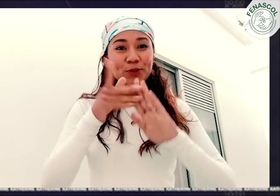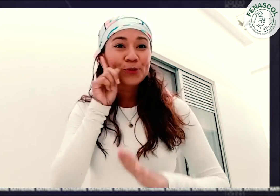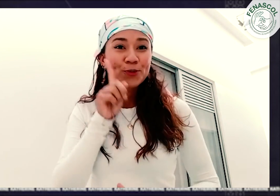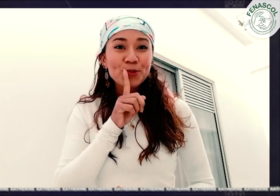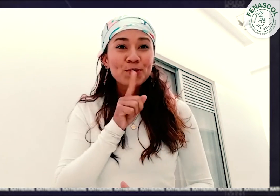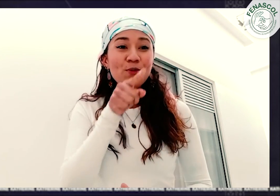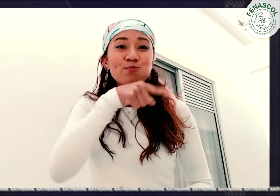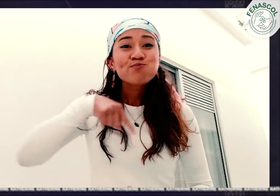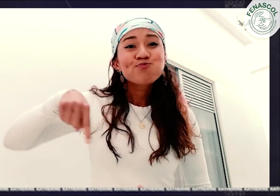que me encanta